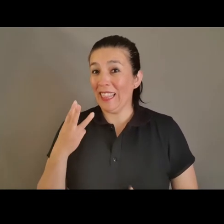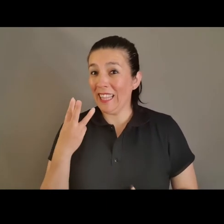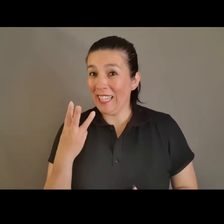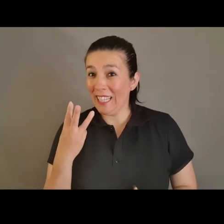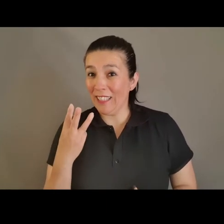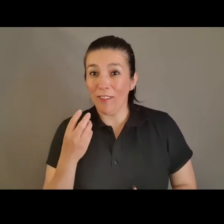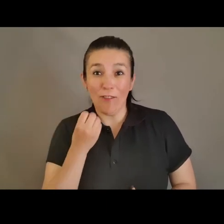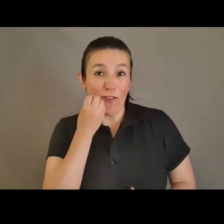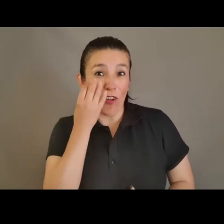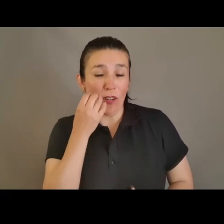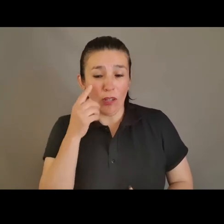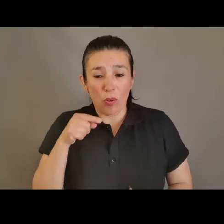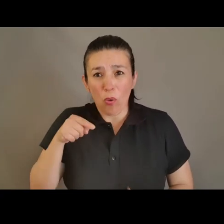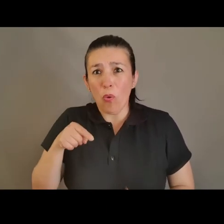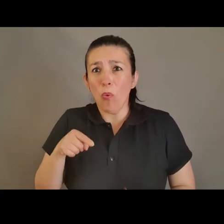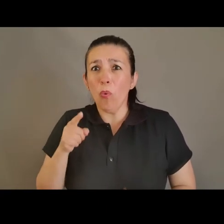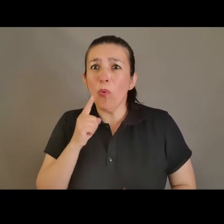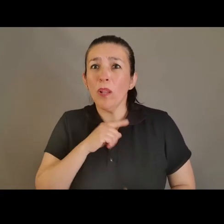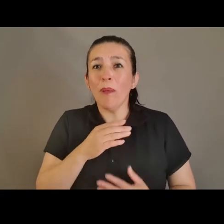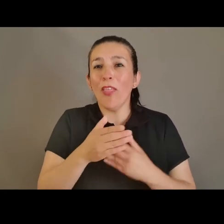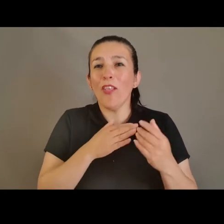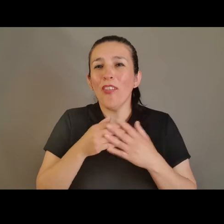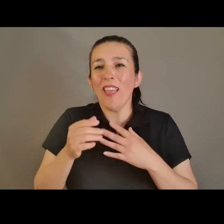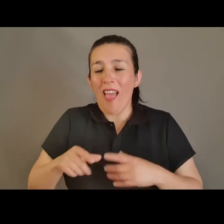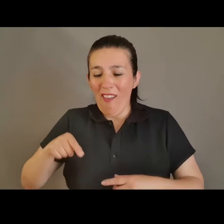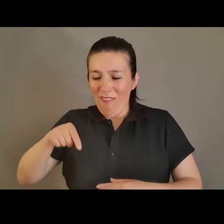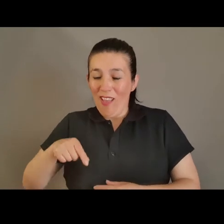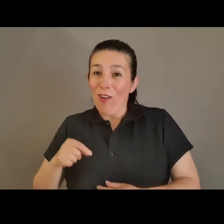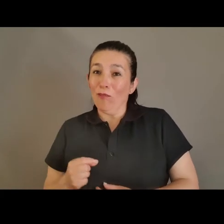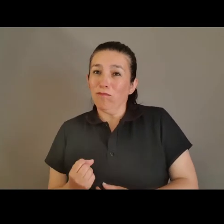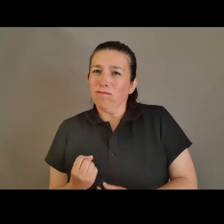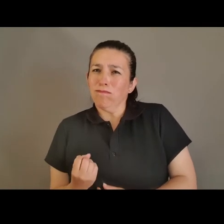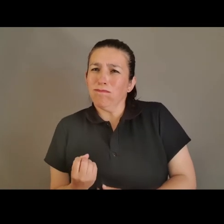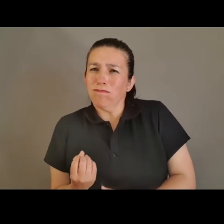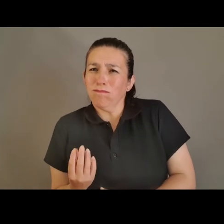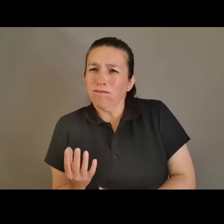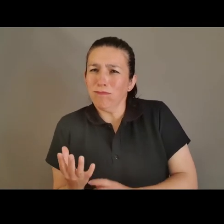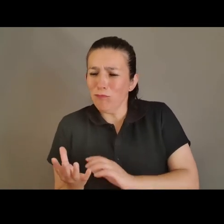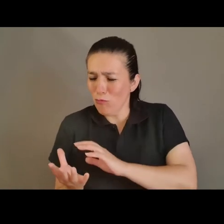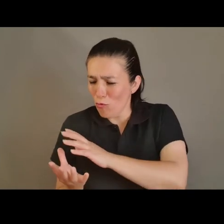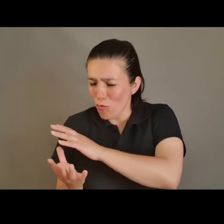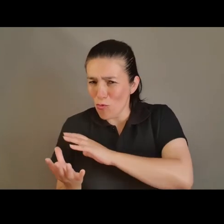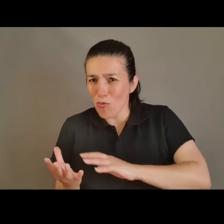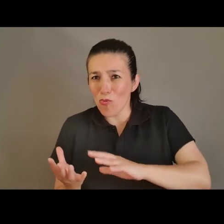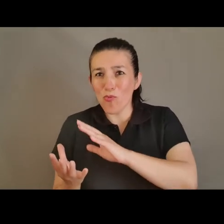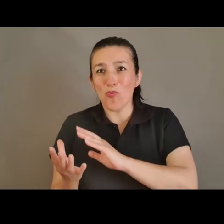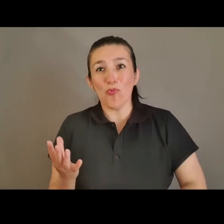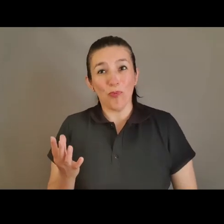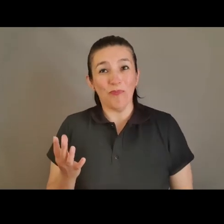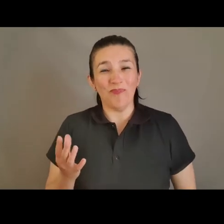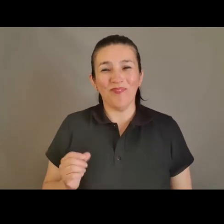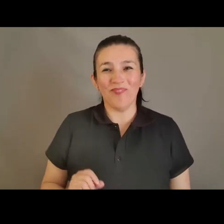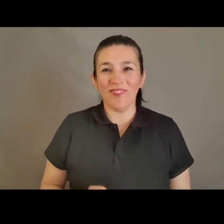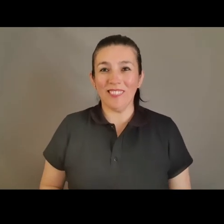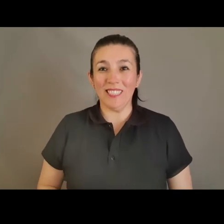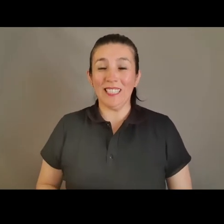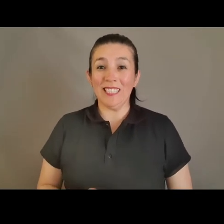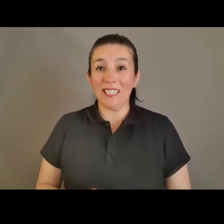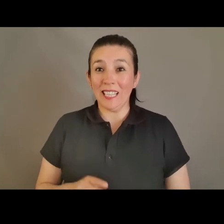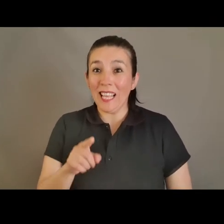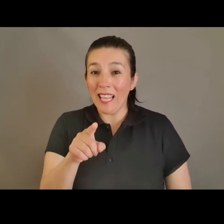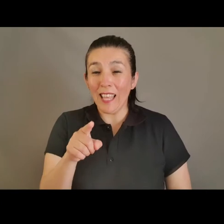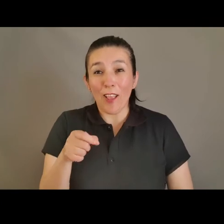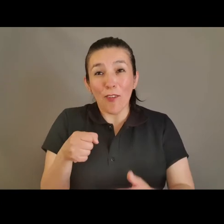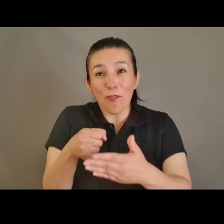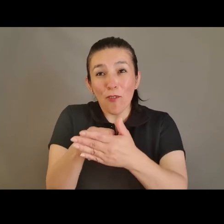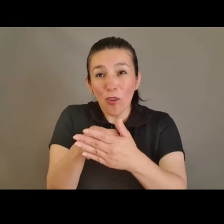tres. La cuarta flor restante se ubica abajo, apegada al extremo inferior derecho de la tela. En segundo